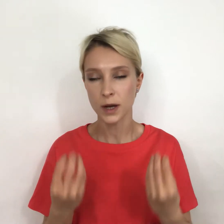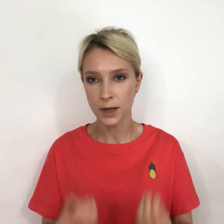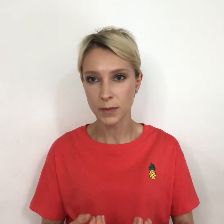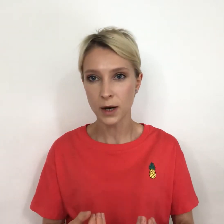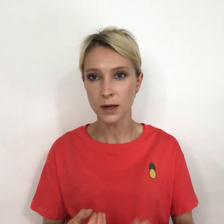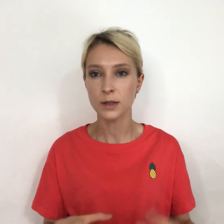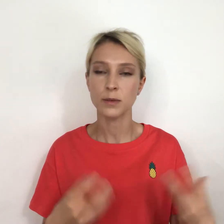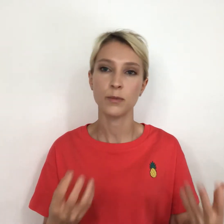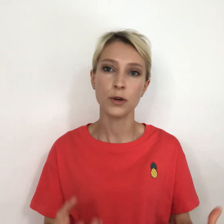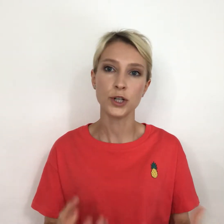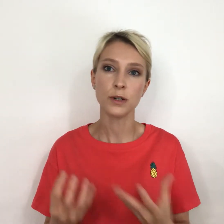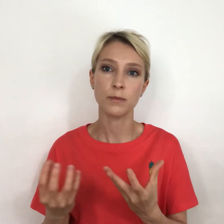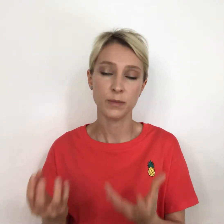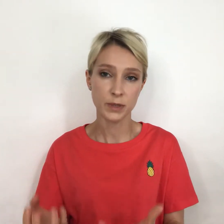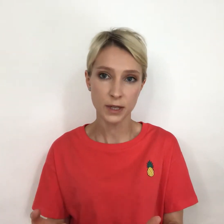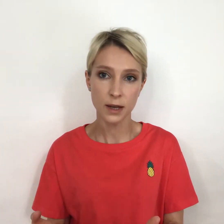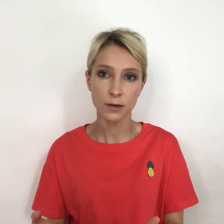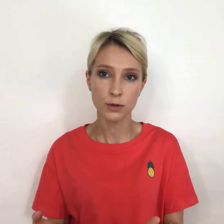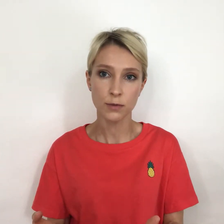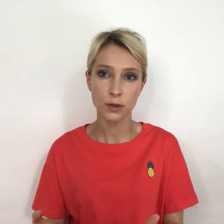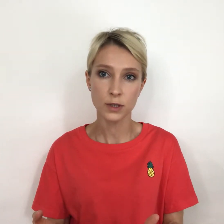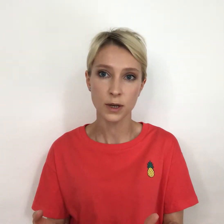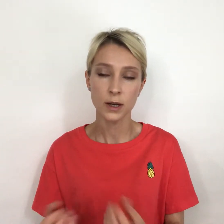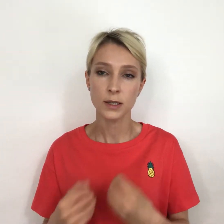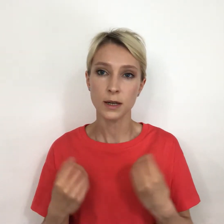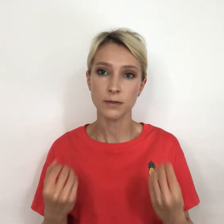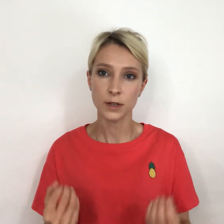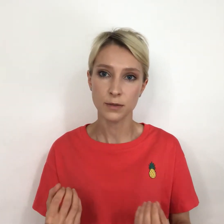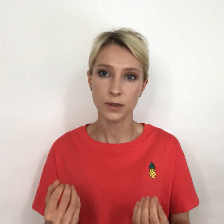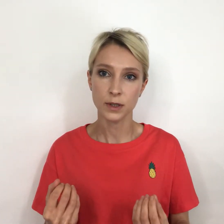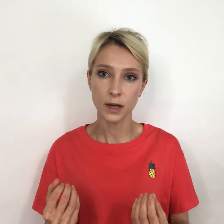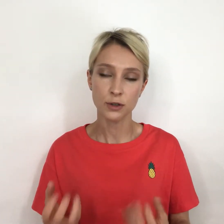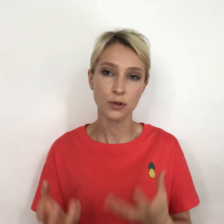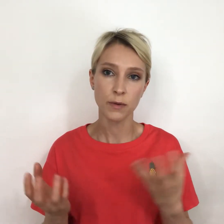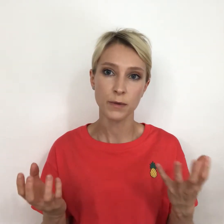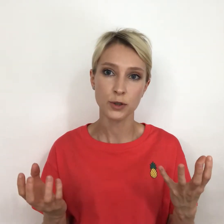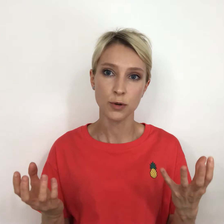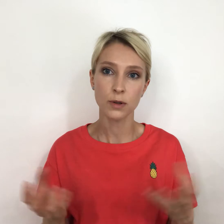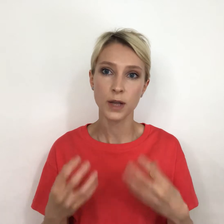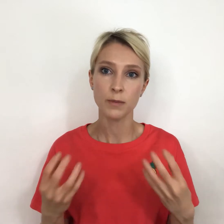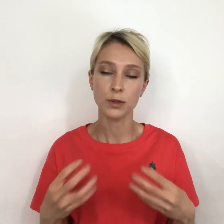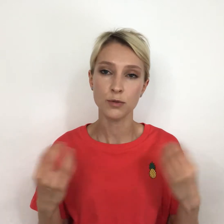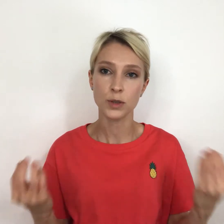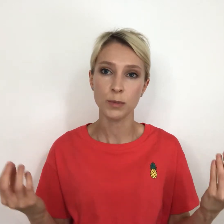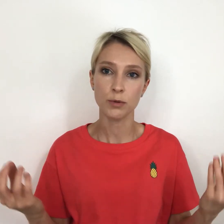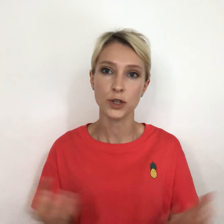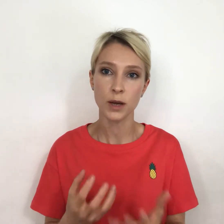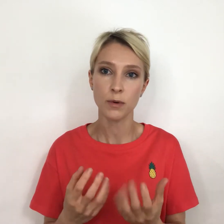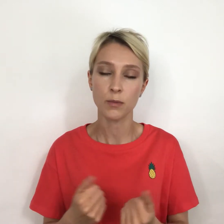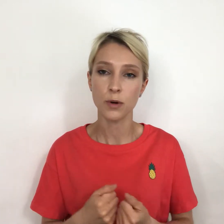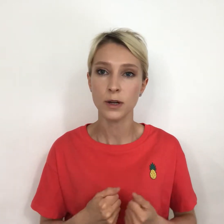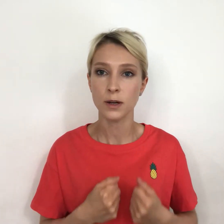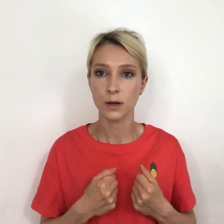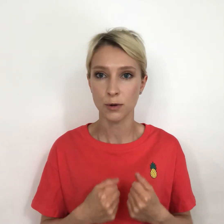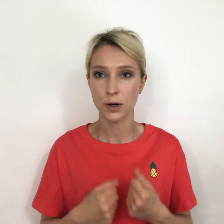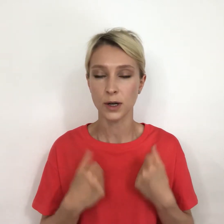она мягкая, тем больше, быстрее она усвоится, соответственно, да, что нам и нужно. Мы получаем более легкое